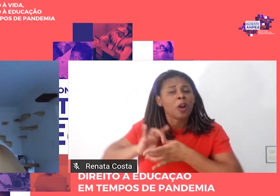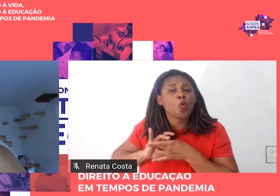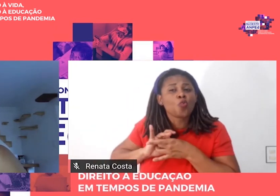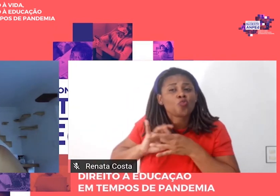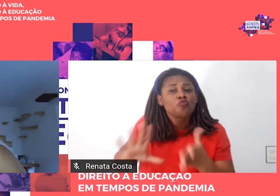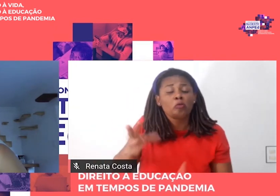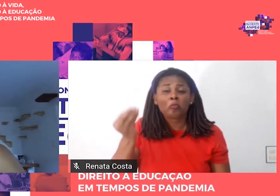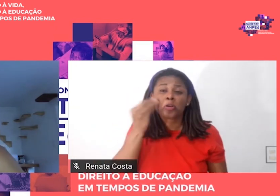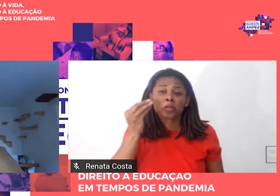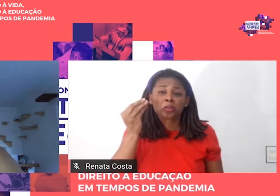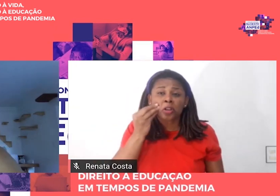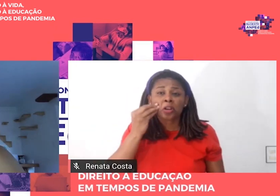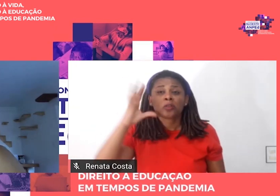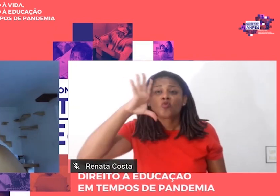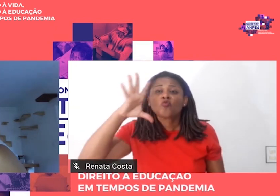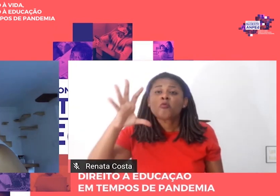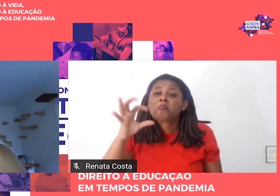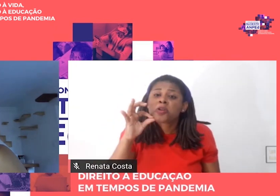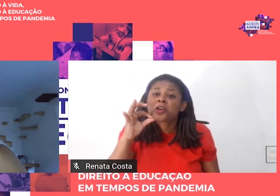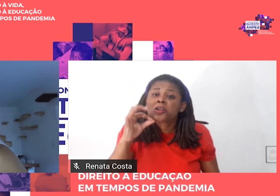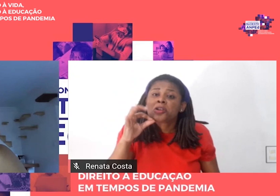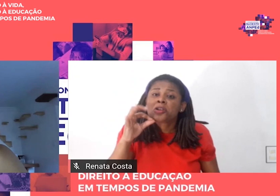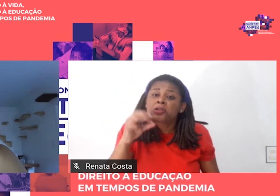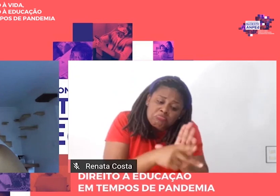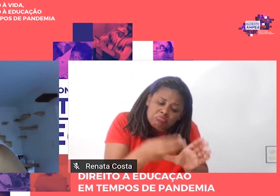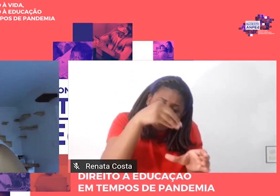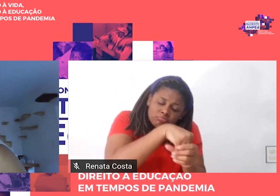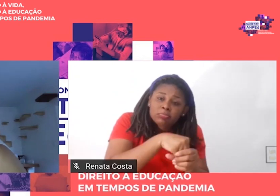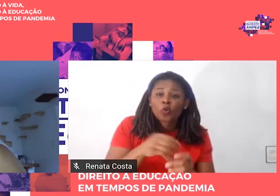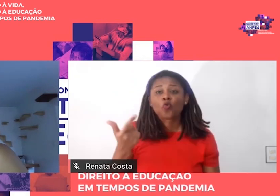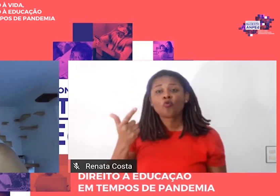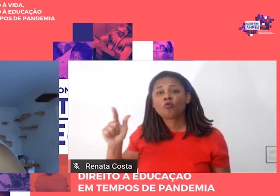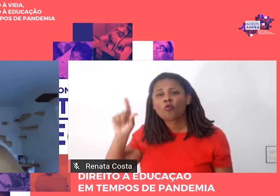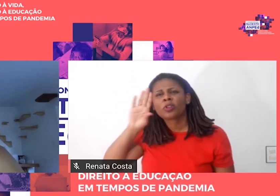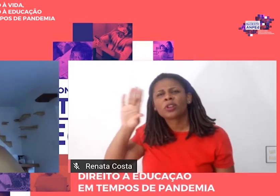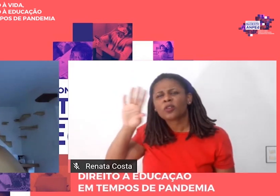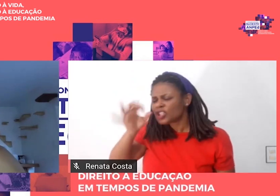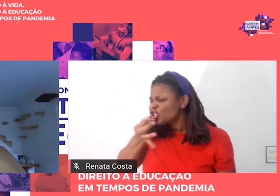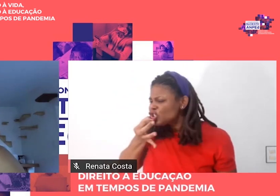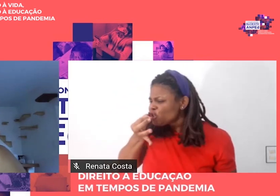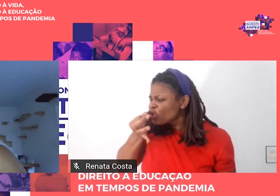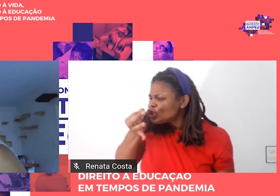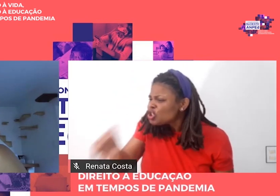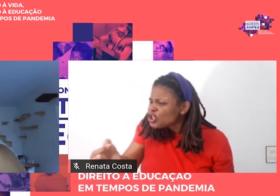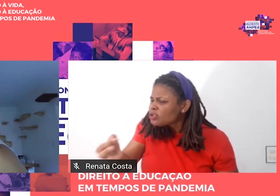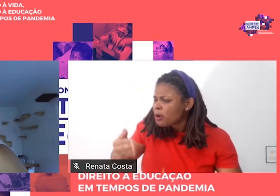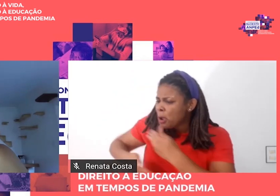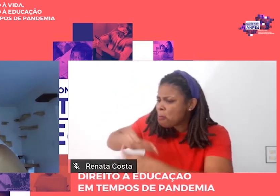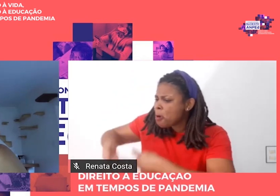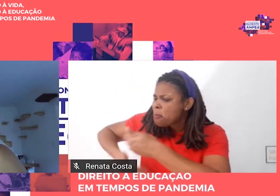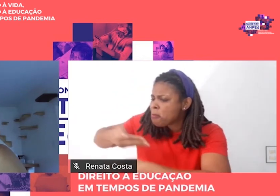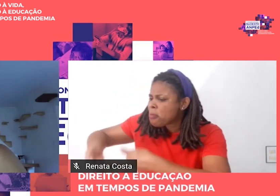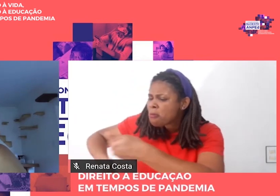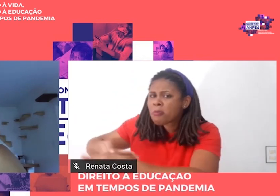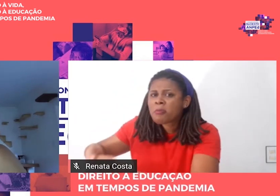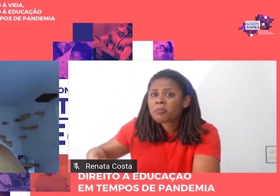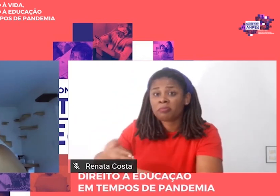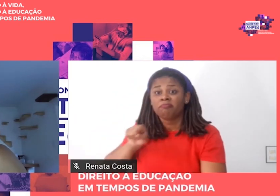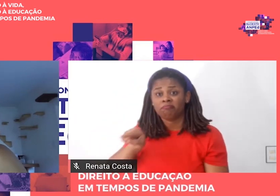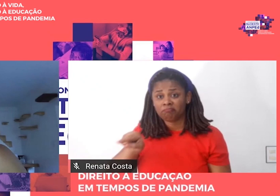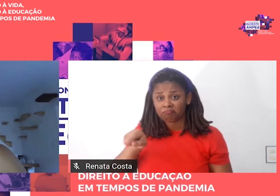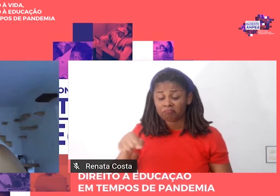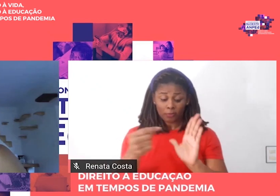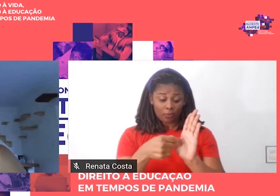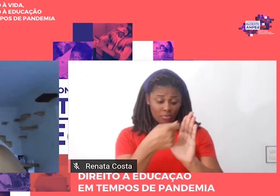dela mesma, e as teorias crítico-reprodutivistas, que, segundo ele, entendem que a função